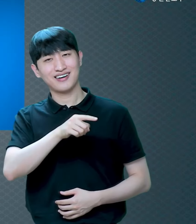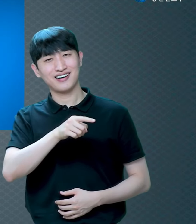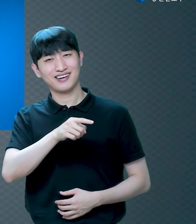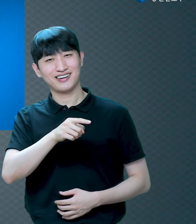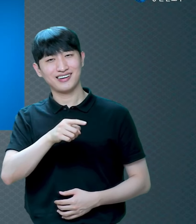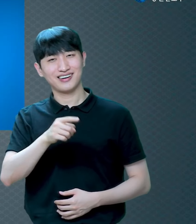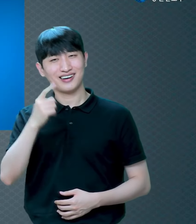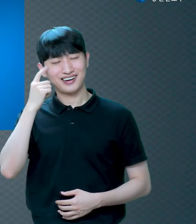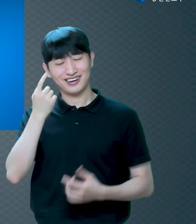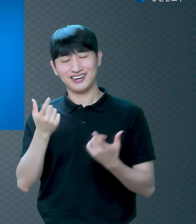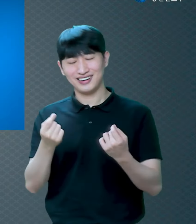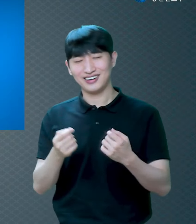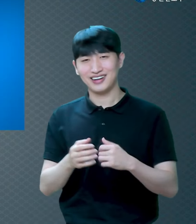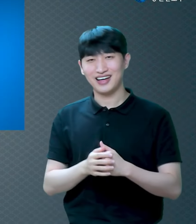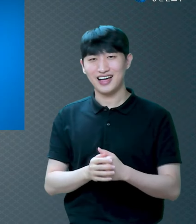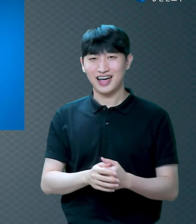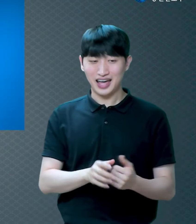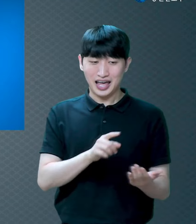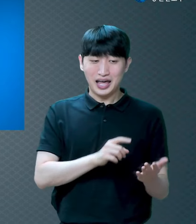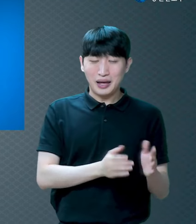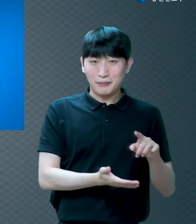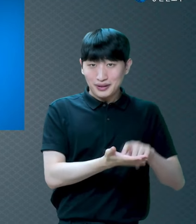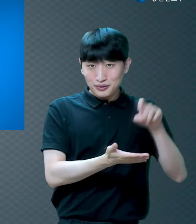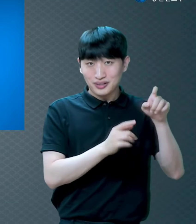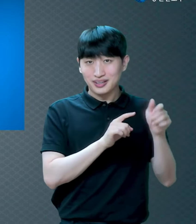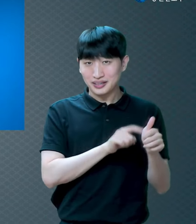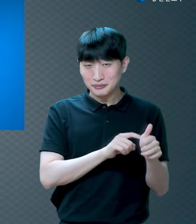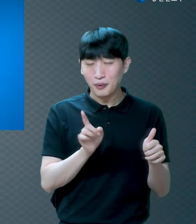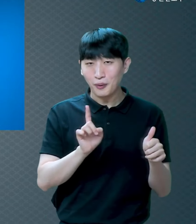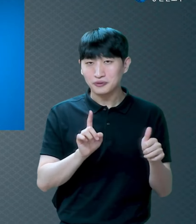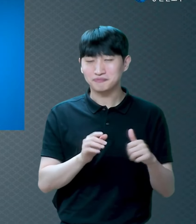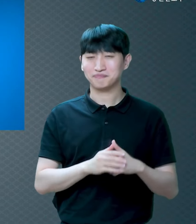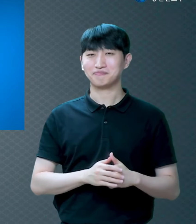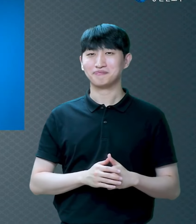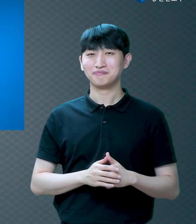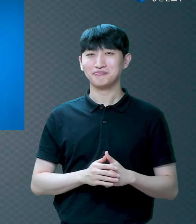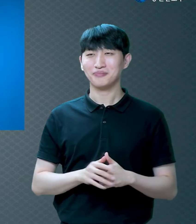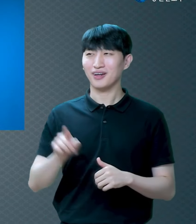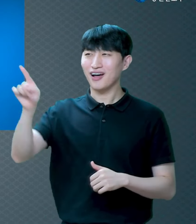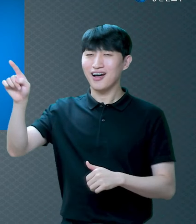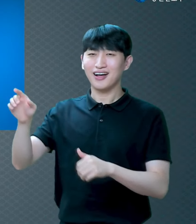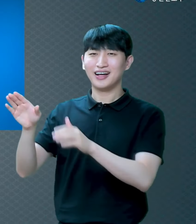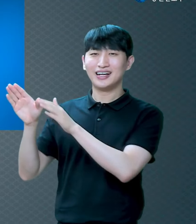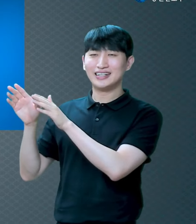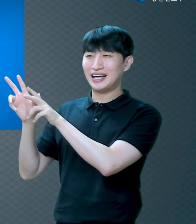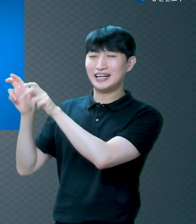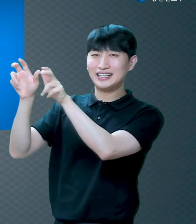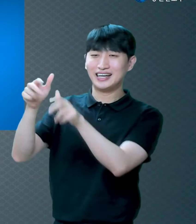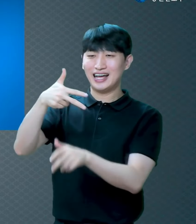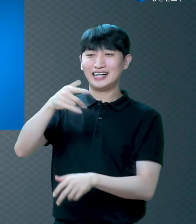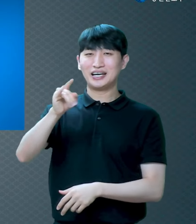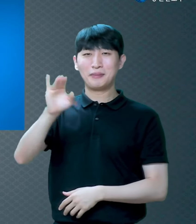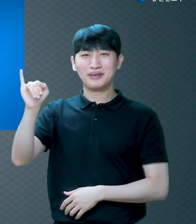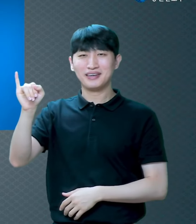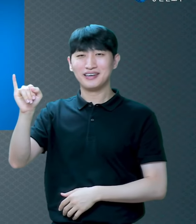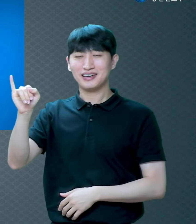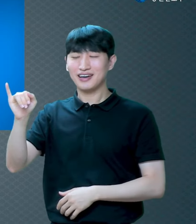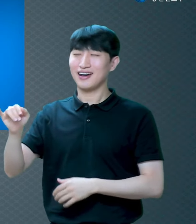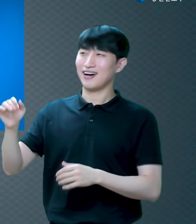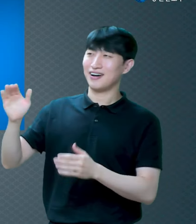메뚜기가 이제 강남 가는 제비하고 재미나게 놀았어요